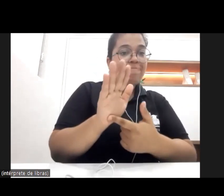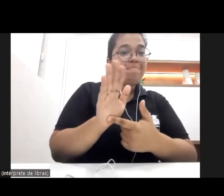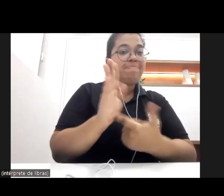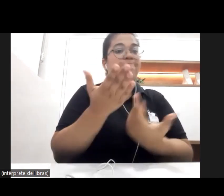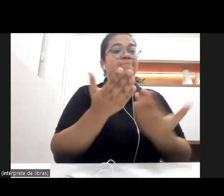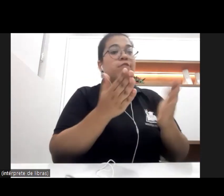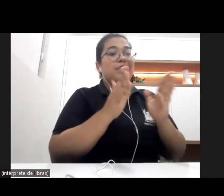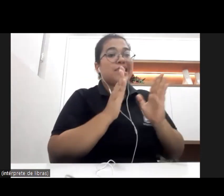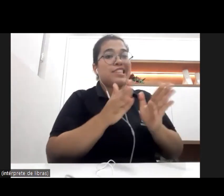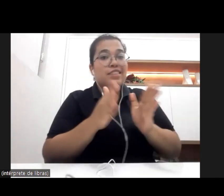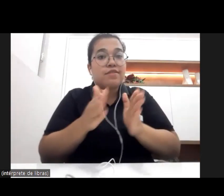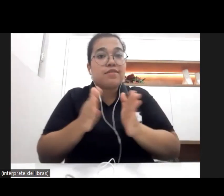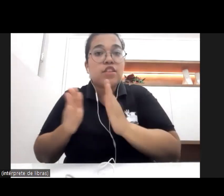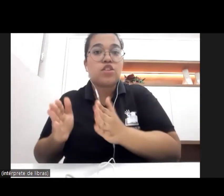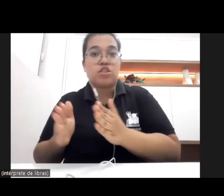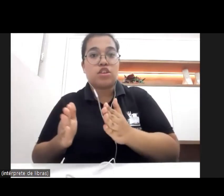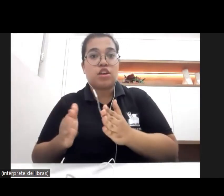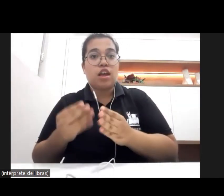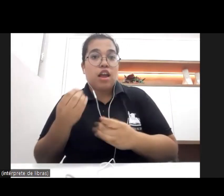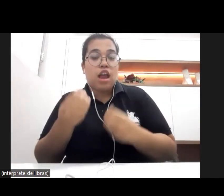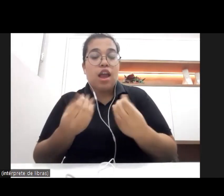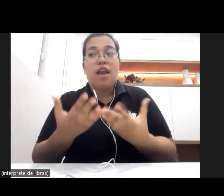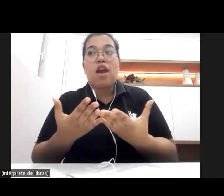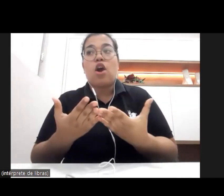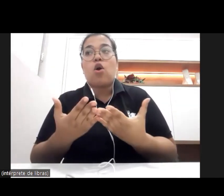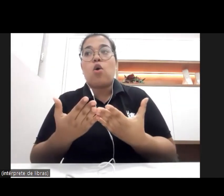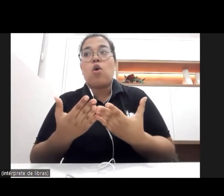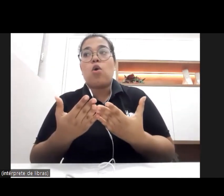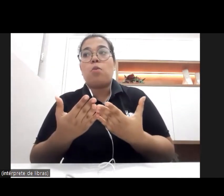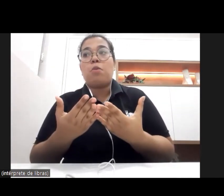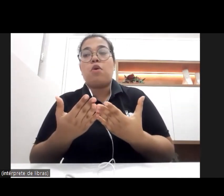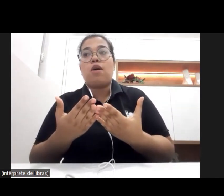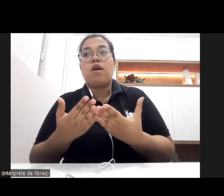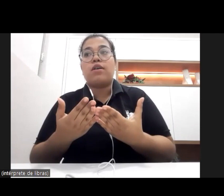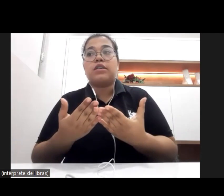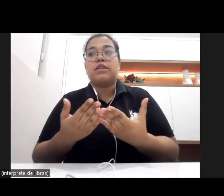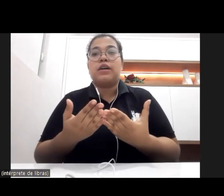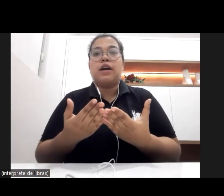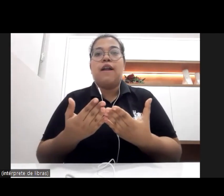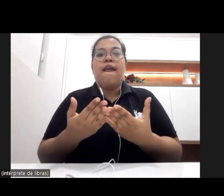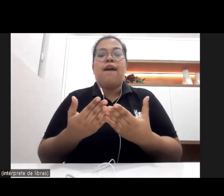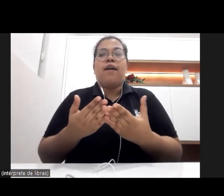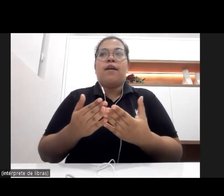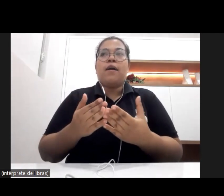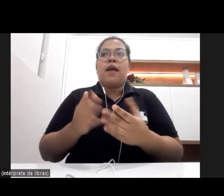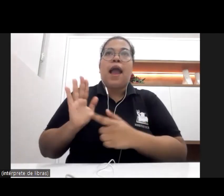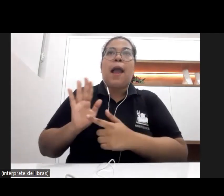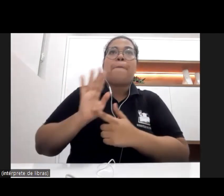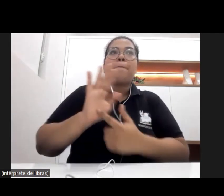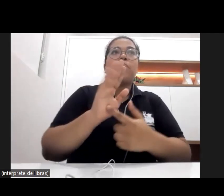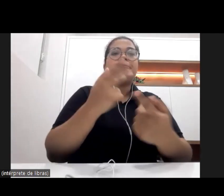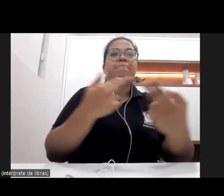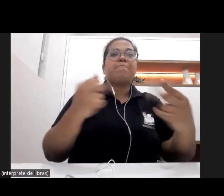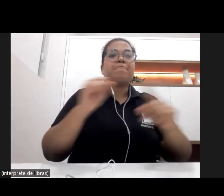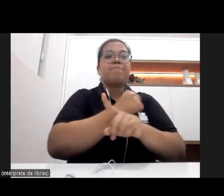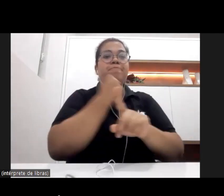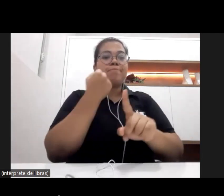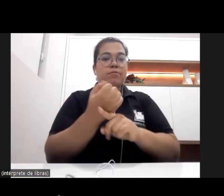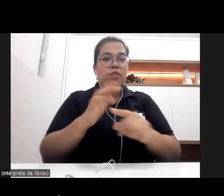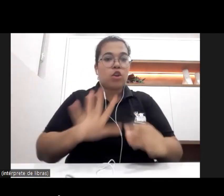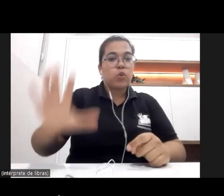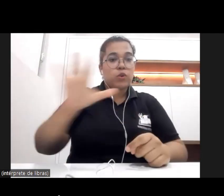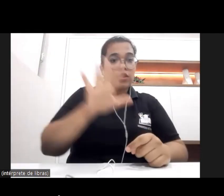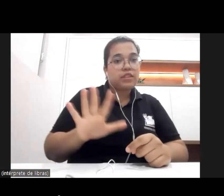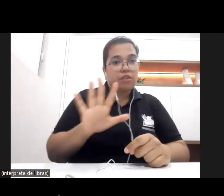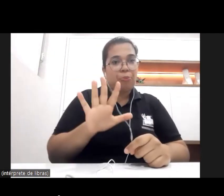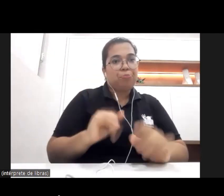Estado, historicamente, enfrenta as expressões da questão social. Então, nesse sentido, nós